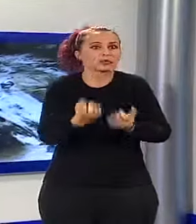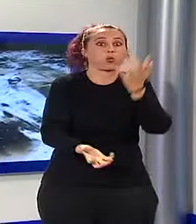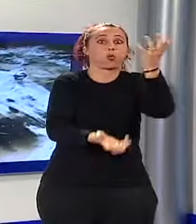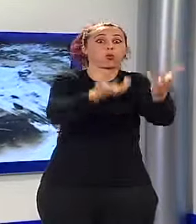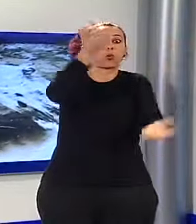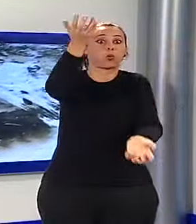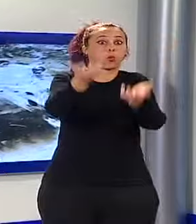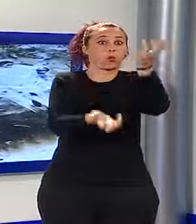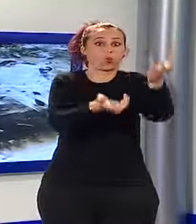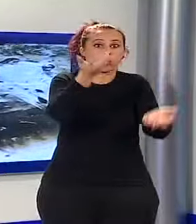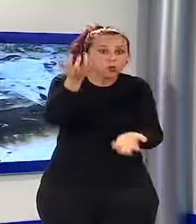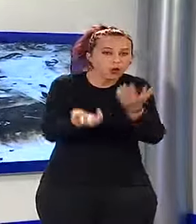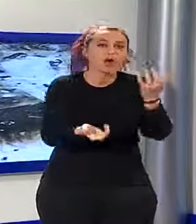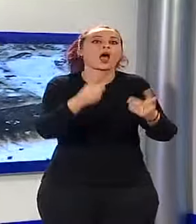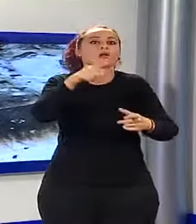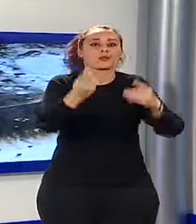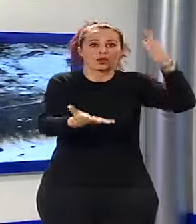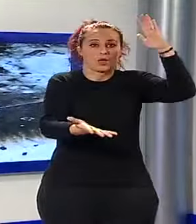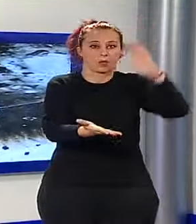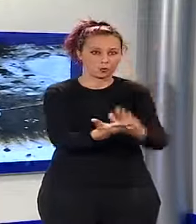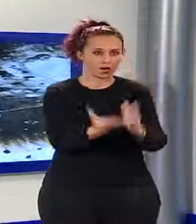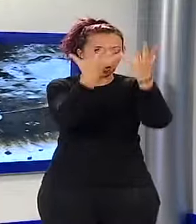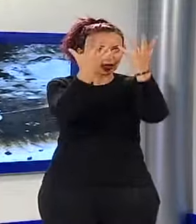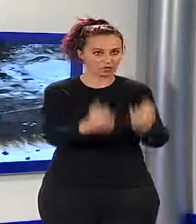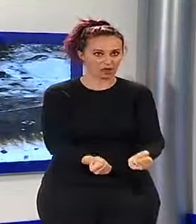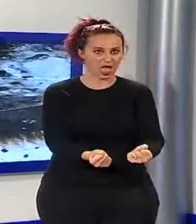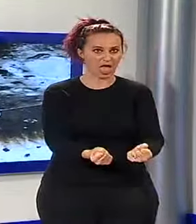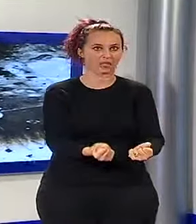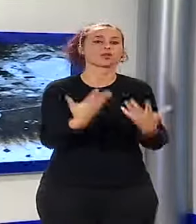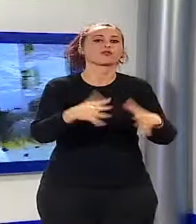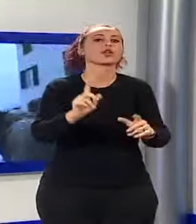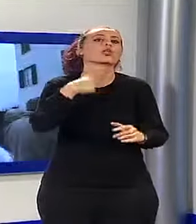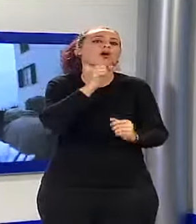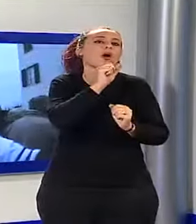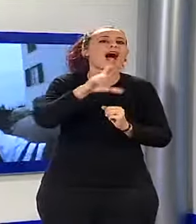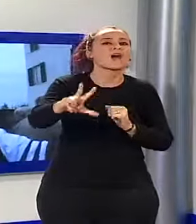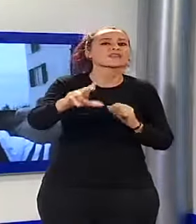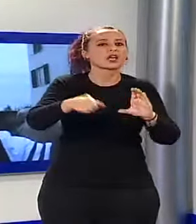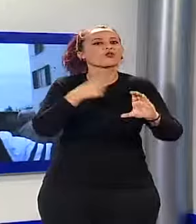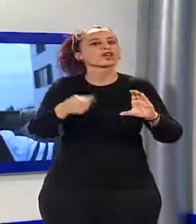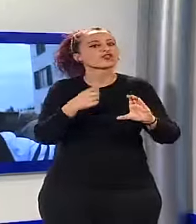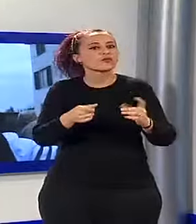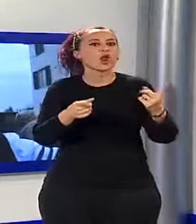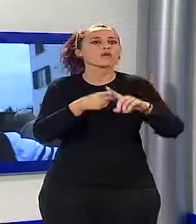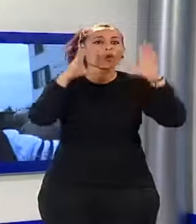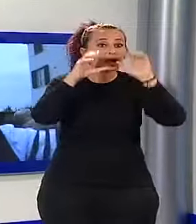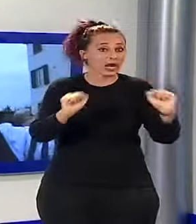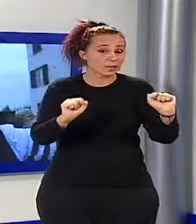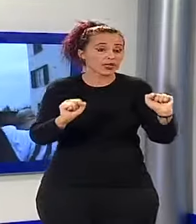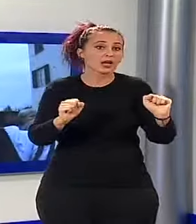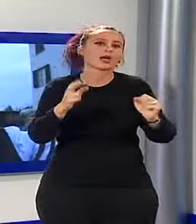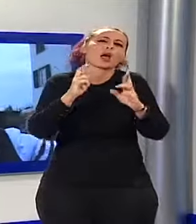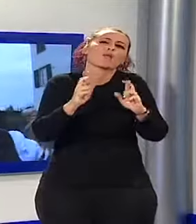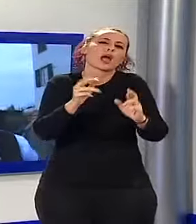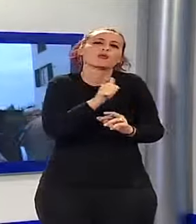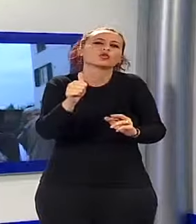Abbiamo spento e poi si è chiamato i carabinieri e i vigili del fuoco. Speriamo più che altro che non abbia annerito la chiesa e abbiamo